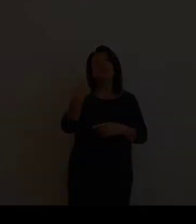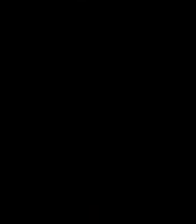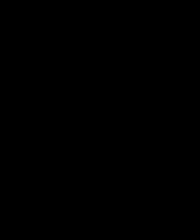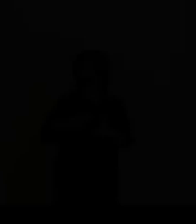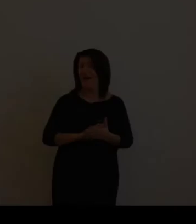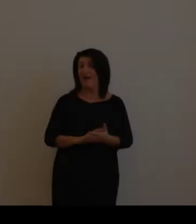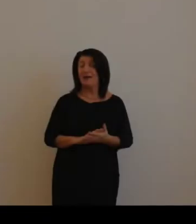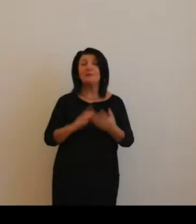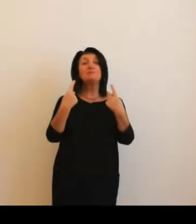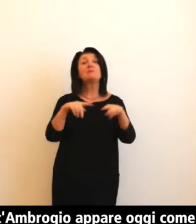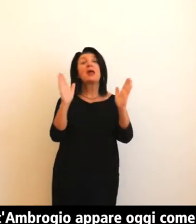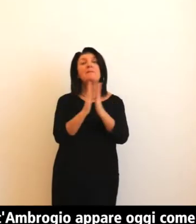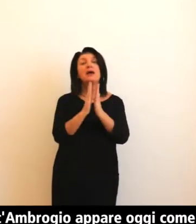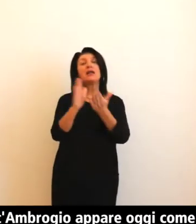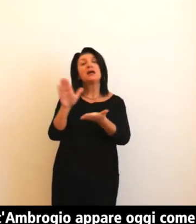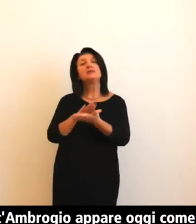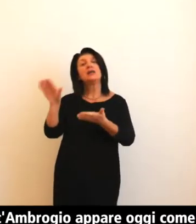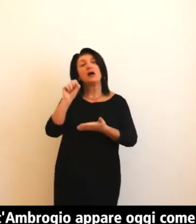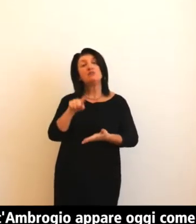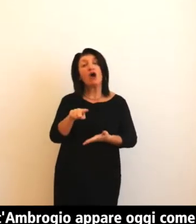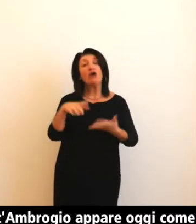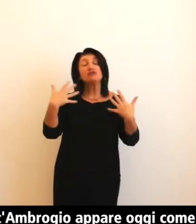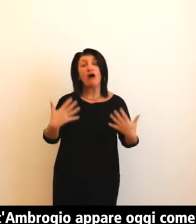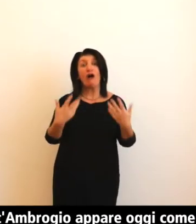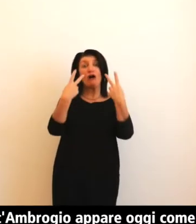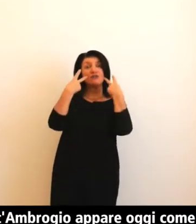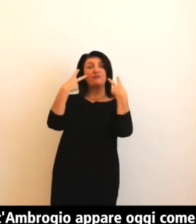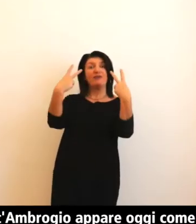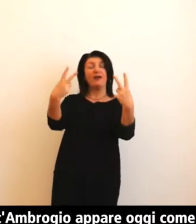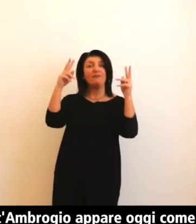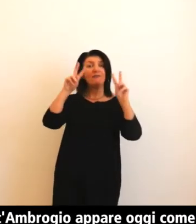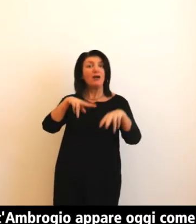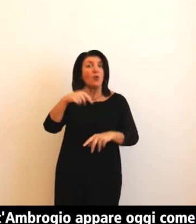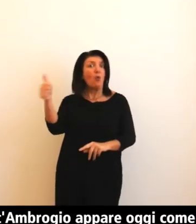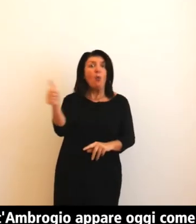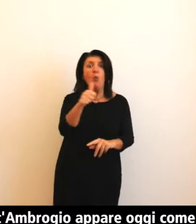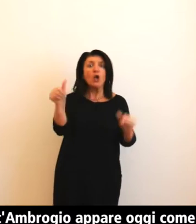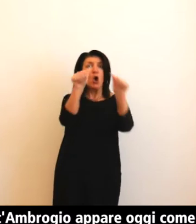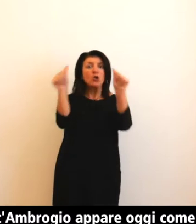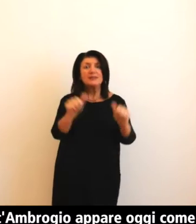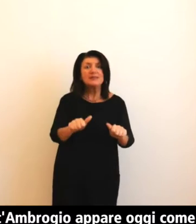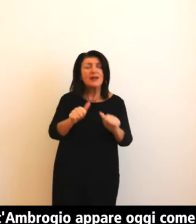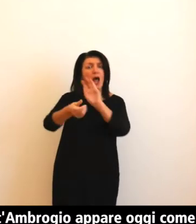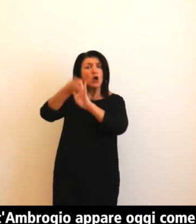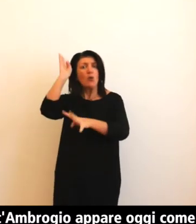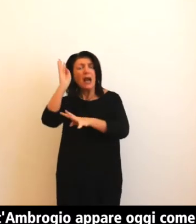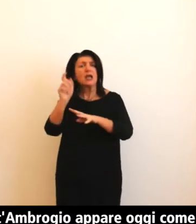La basilica di Sant'Ambrogio appare oggi come un caso isolato di stile romanico-lombardo